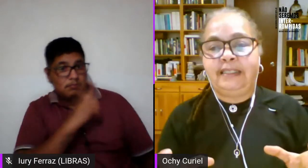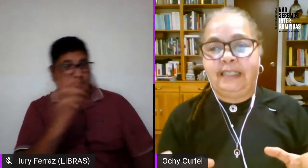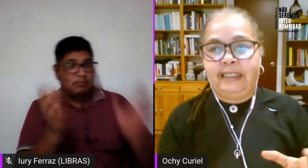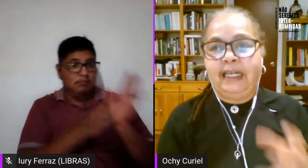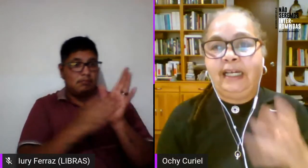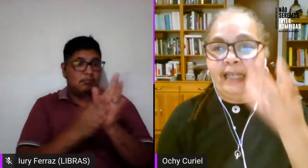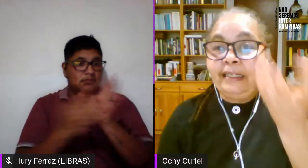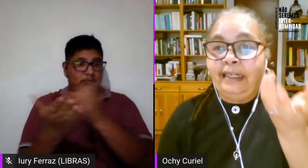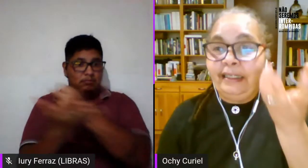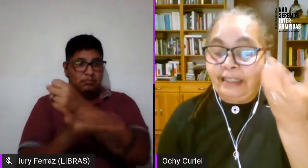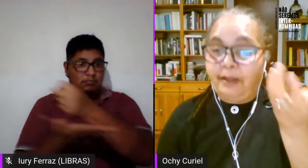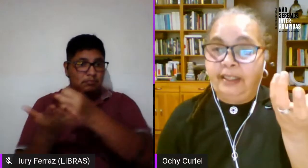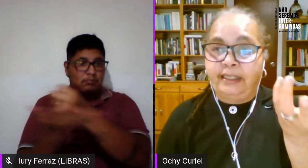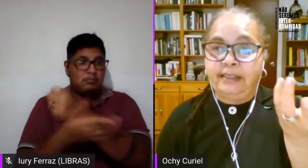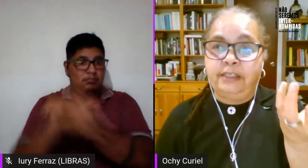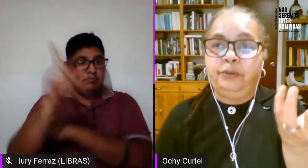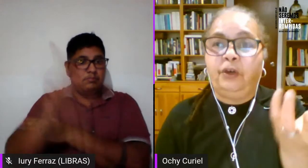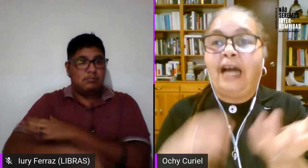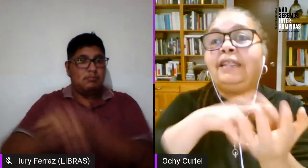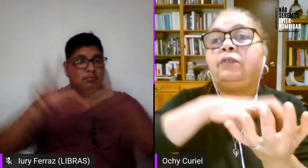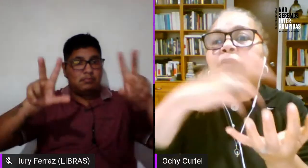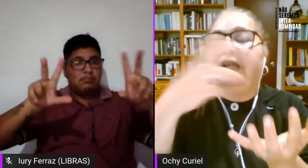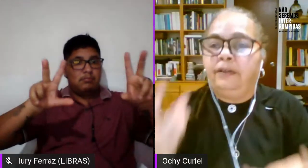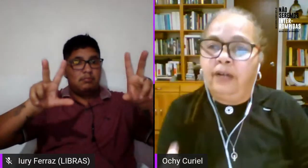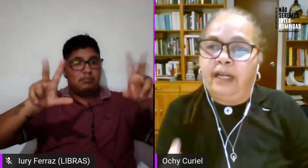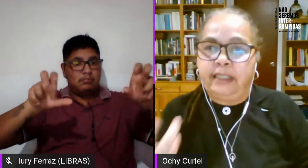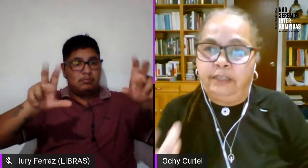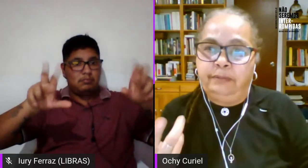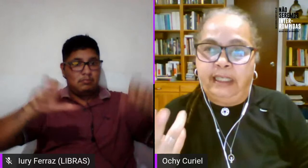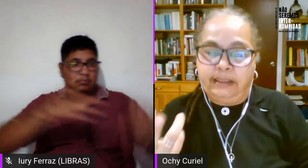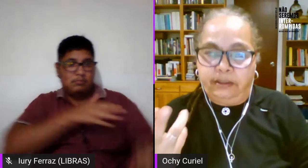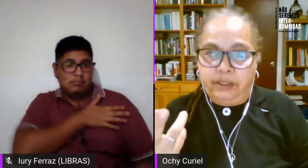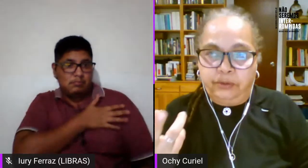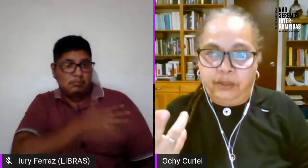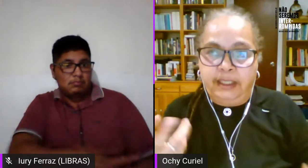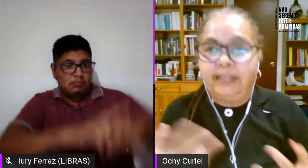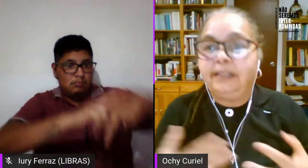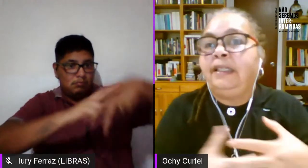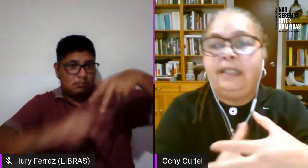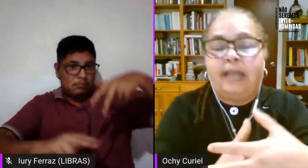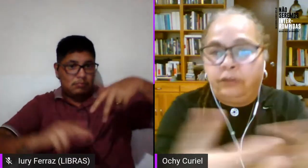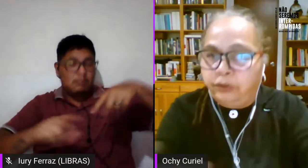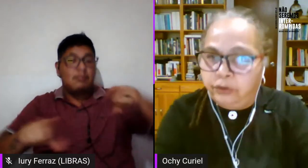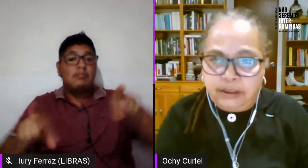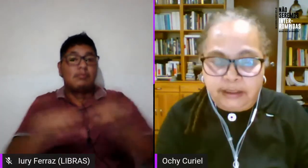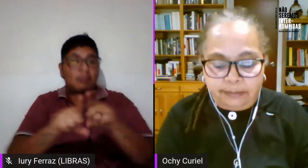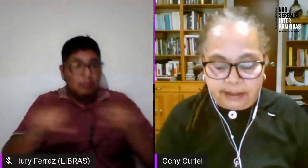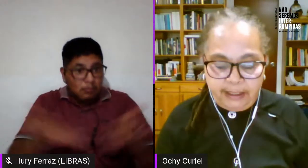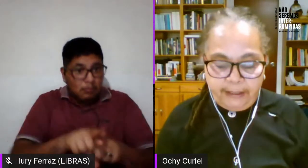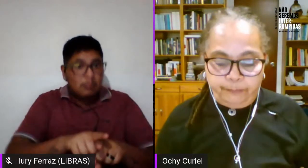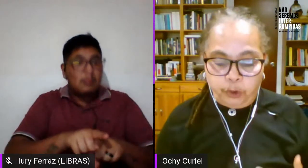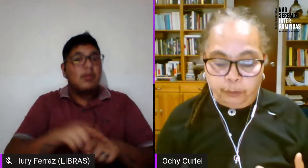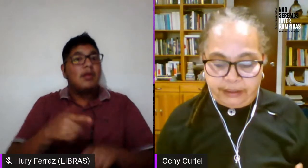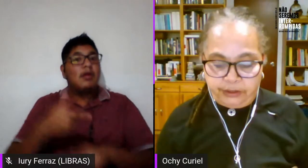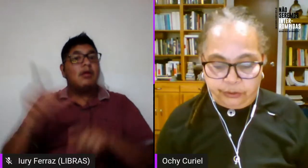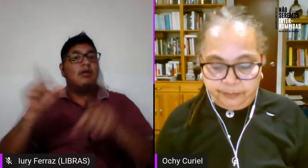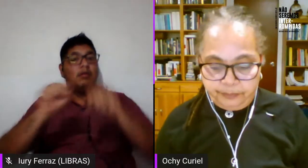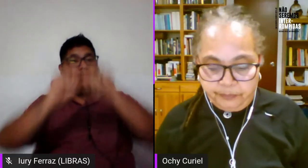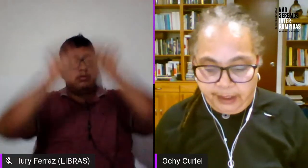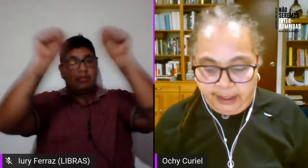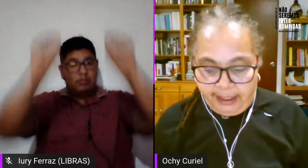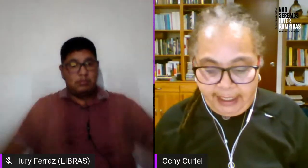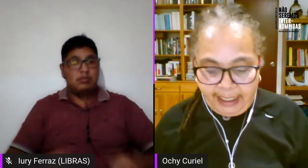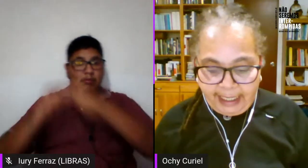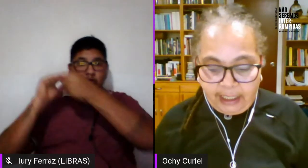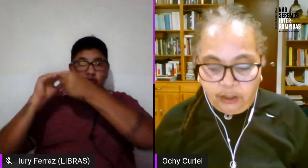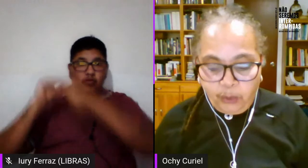fundamental sería el tema del racismo articulado al régimen de la heterosexualidad y a otros sistemas de opresión